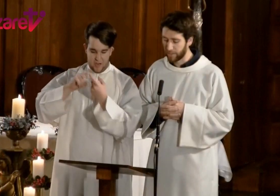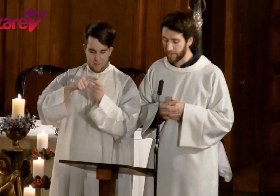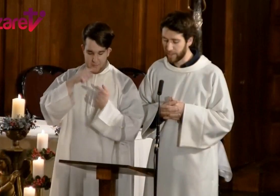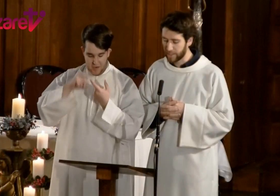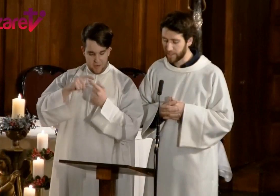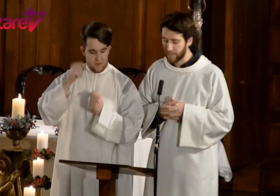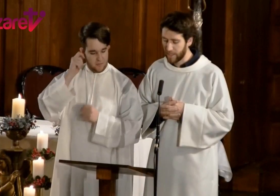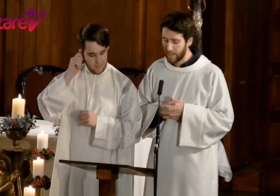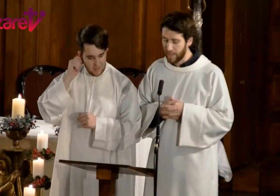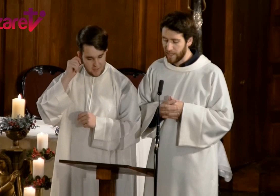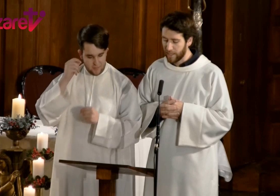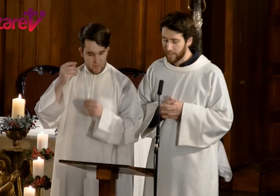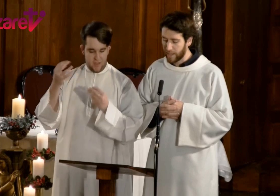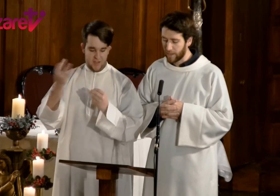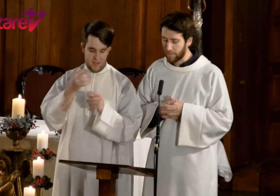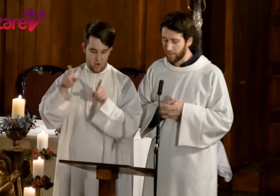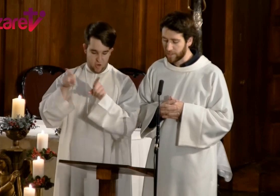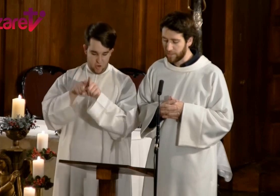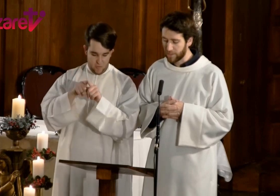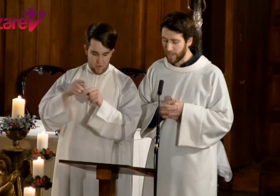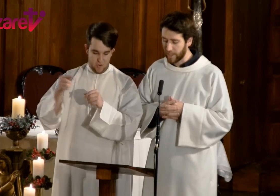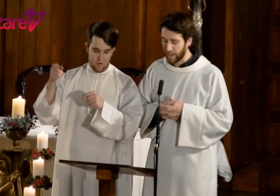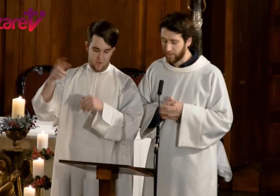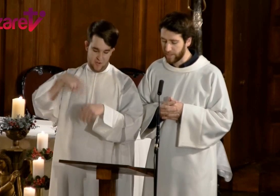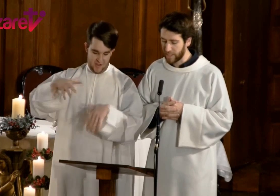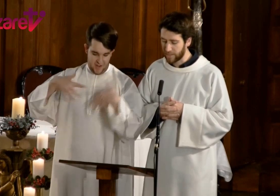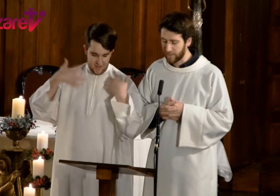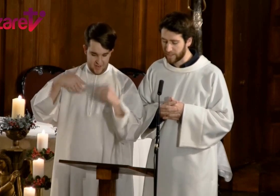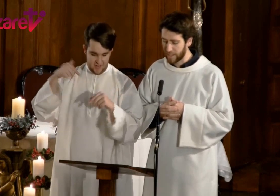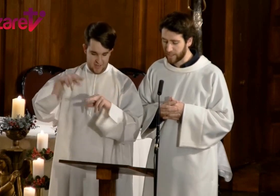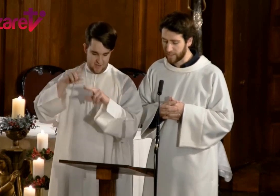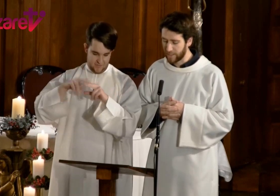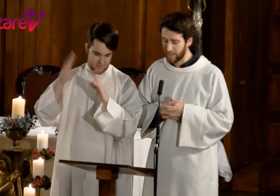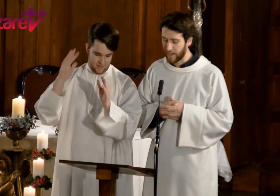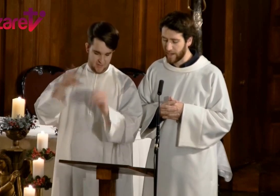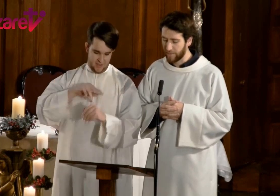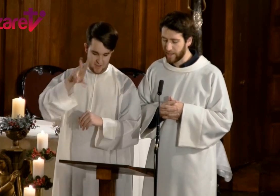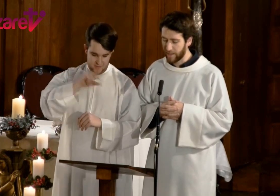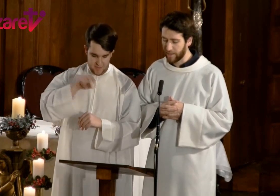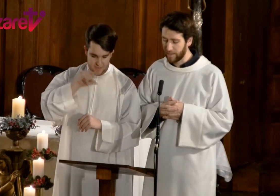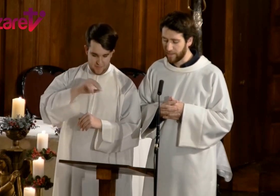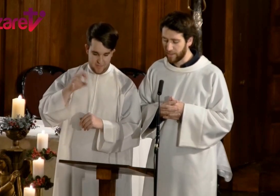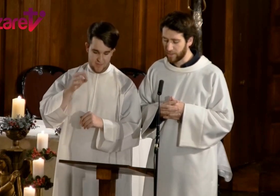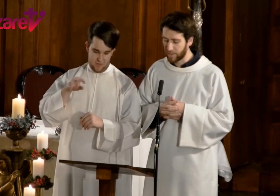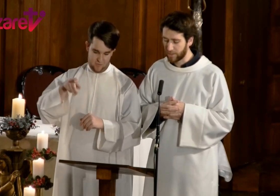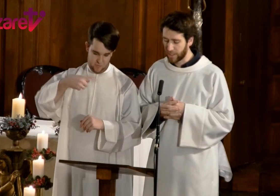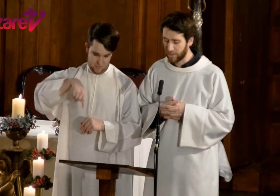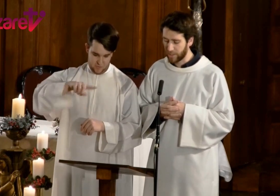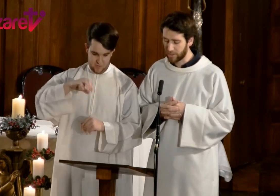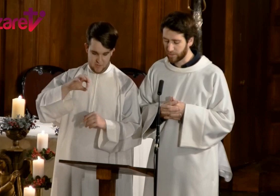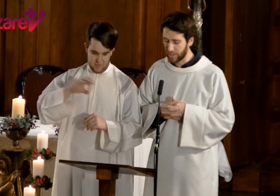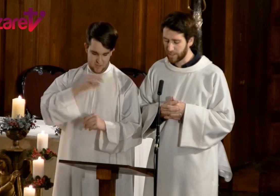hermanas, que como nos hemos alegrado en estas fiestas de la Navidad de nuestro Señor Jesucristo,